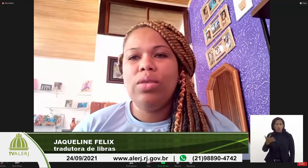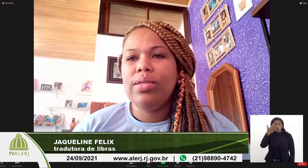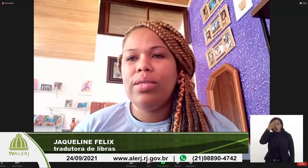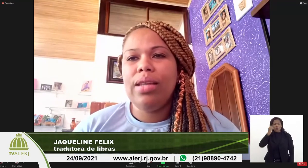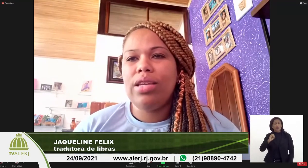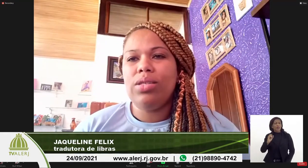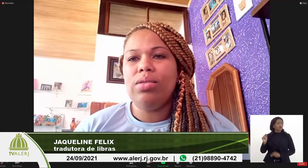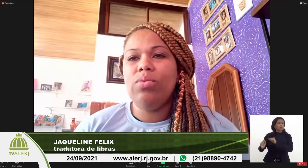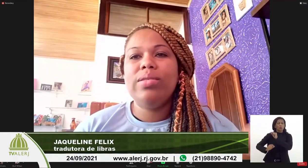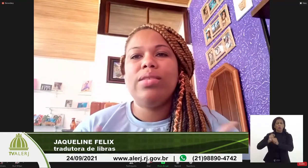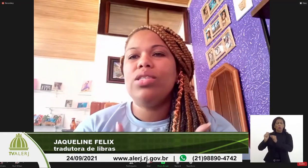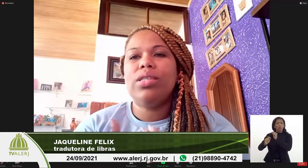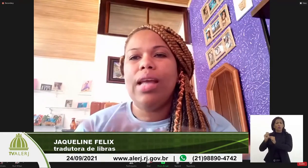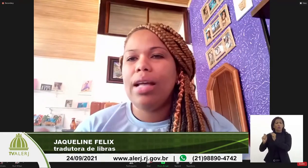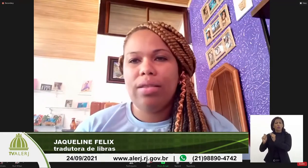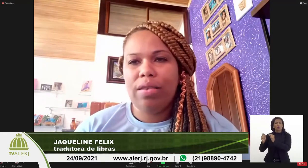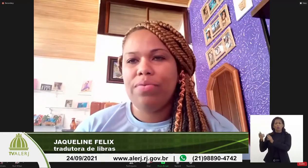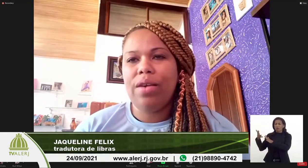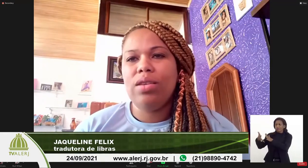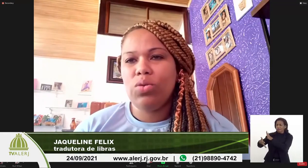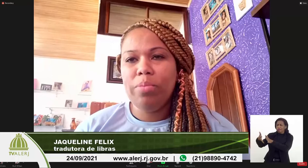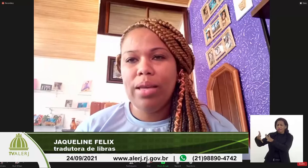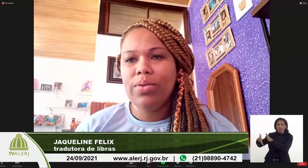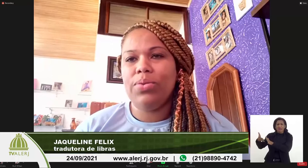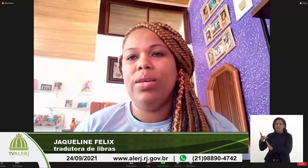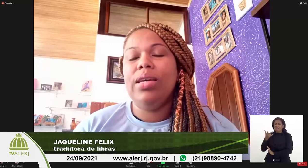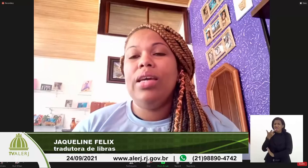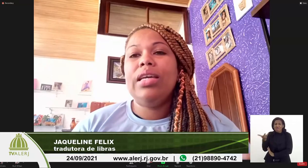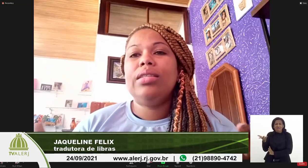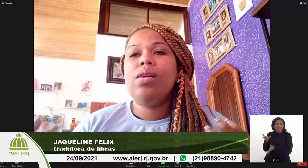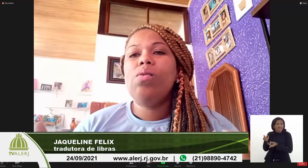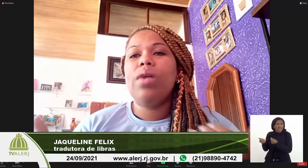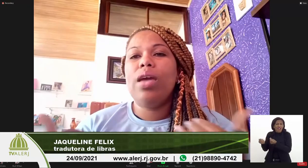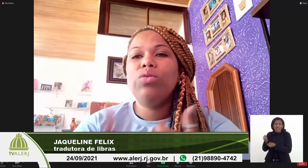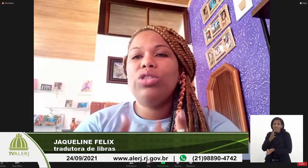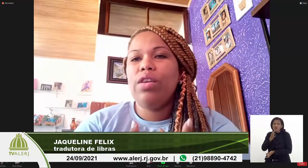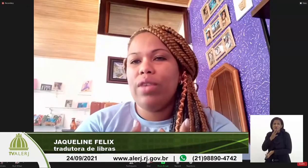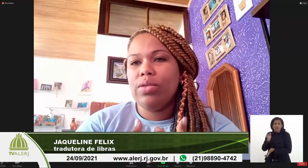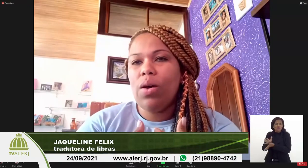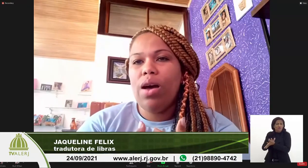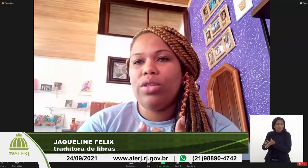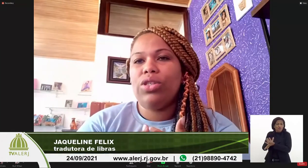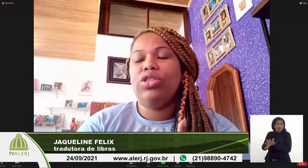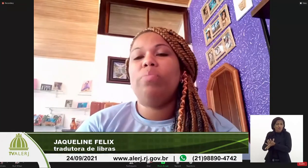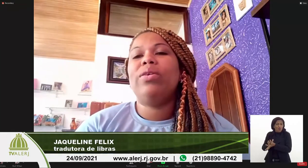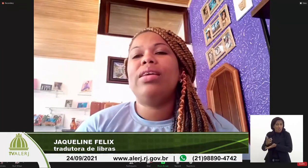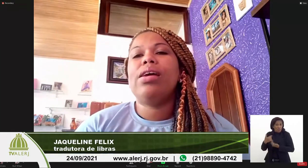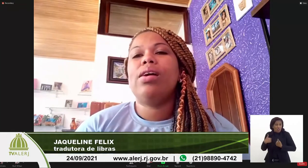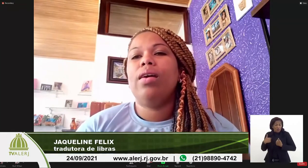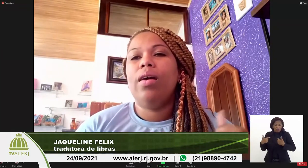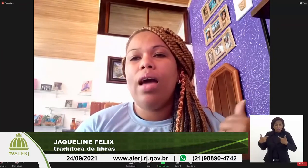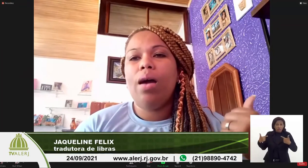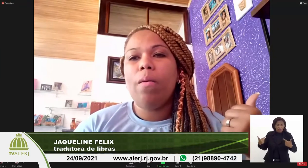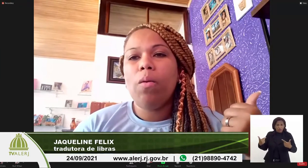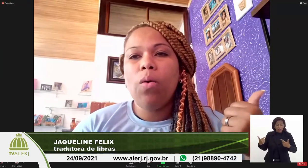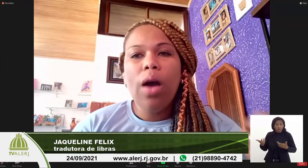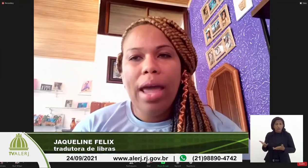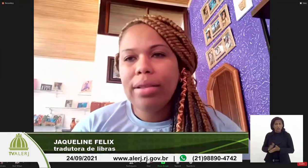respeito de língua de sinais, não existe nada que fale sobre isso. Então, eu tive a sorte de poder